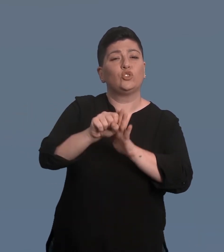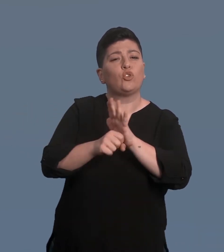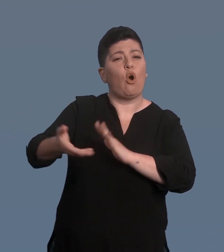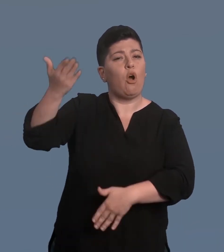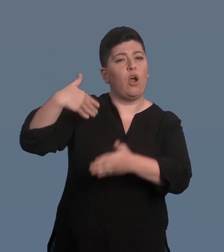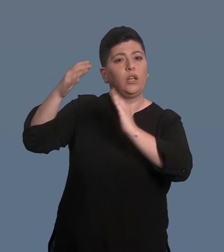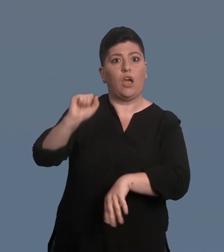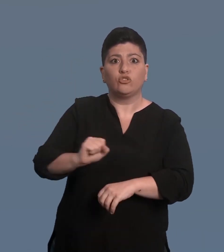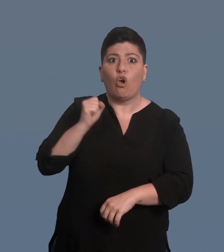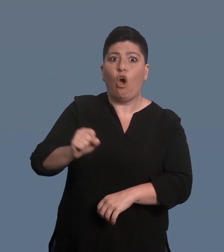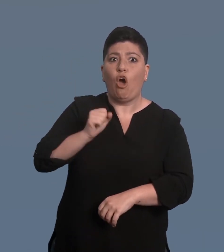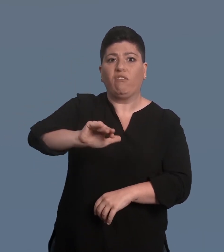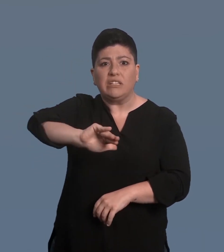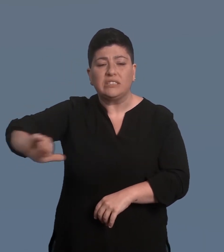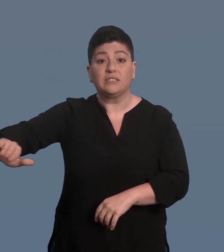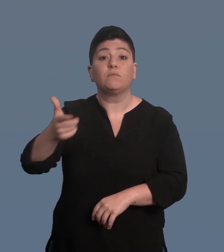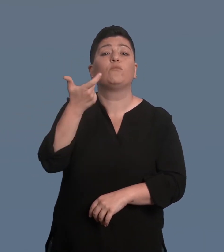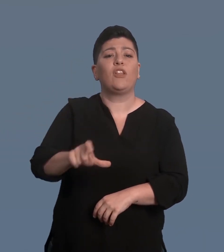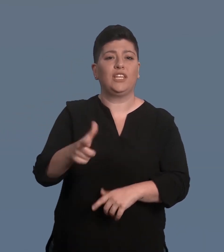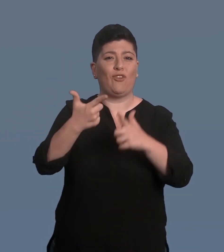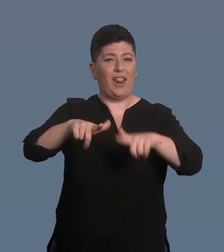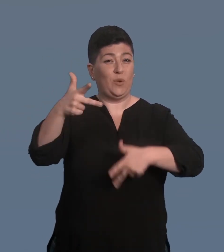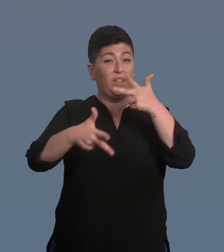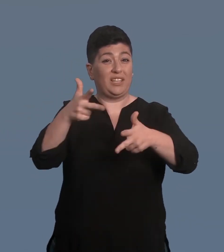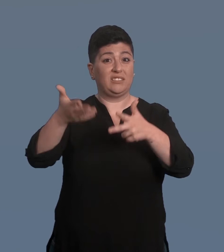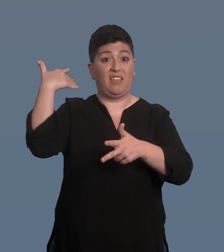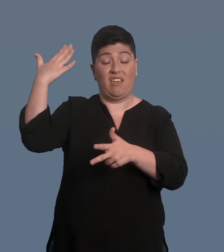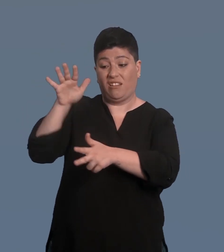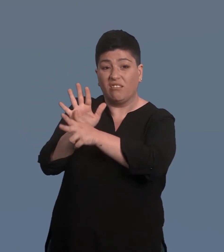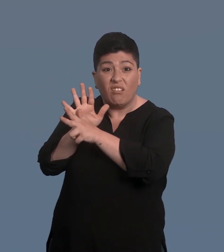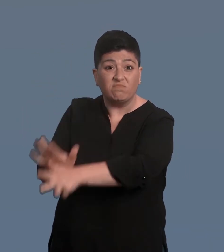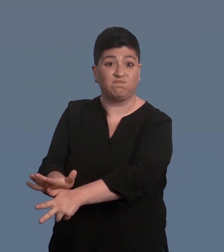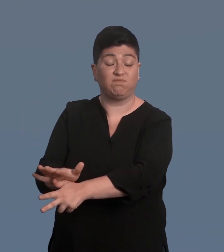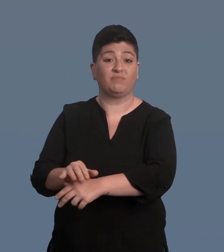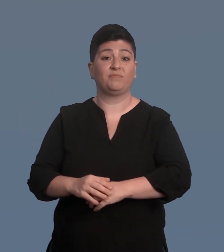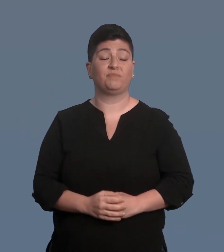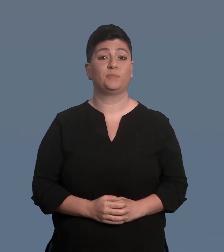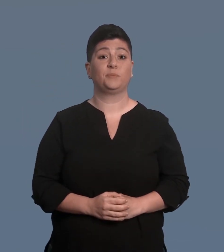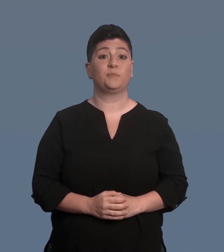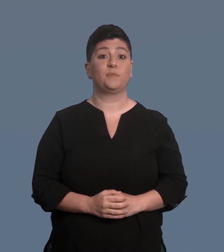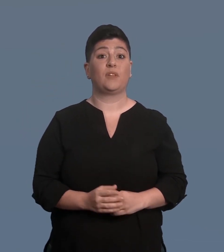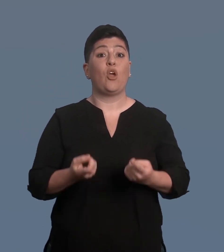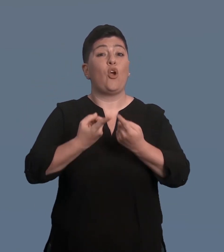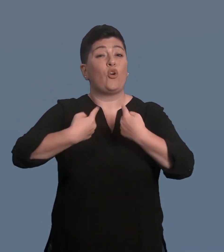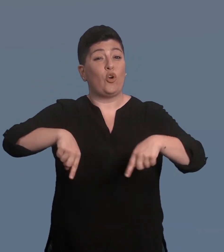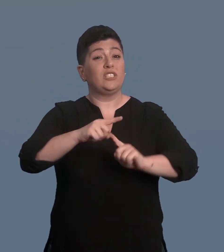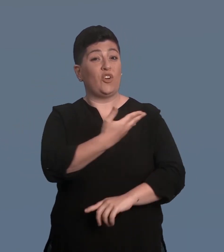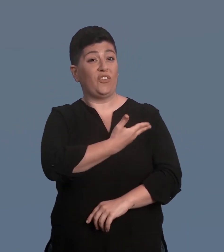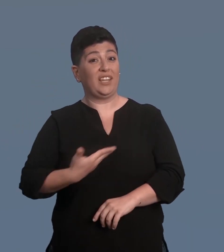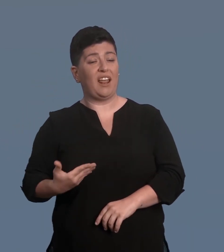ingiustizie inflitte loro con la lunga repressione della loro lingua. Il Consiglio federale sottopone al Parlamento un'analisi